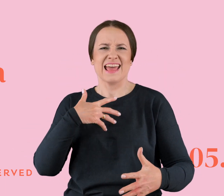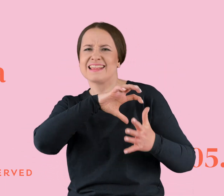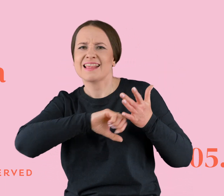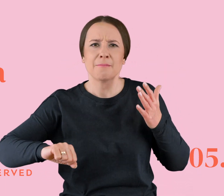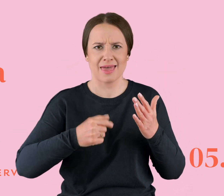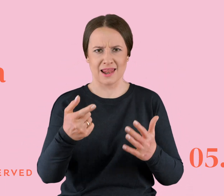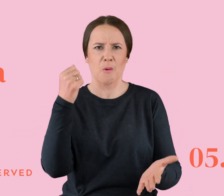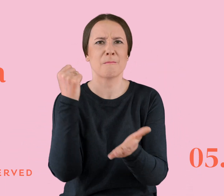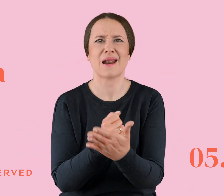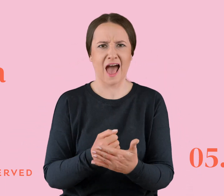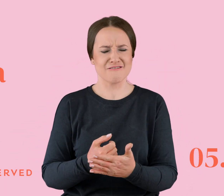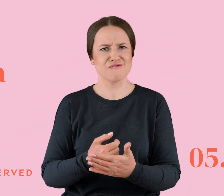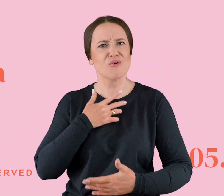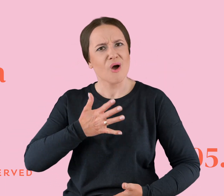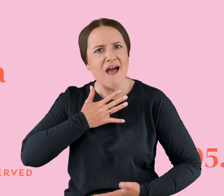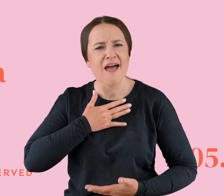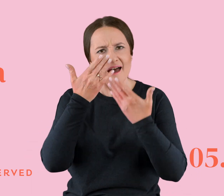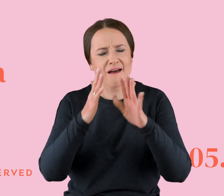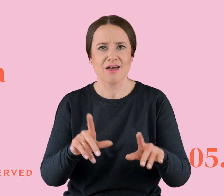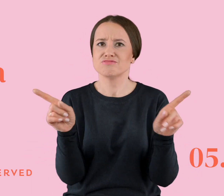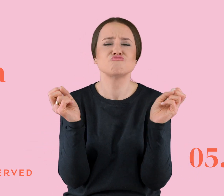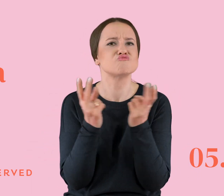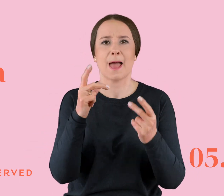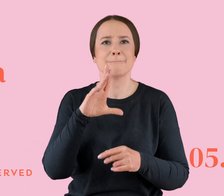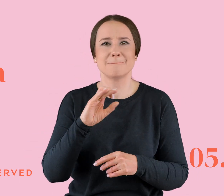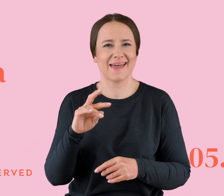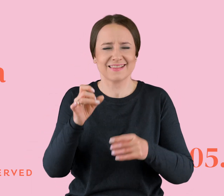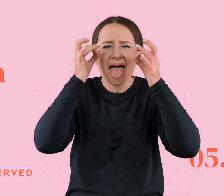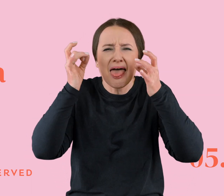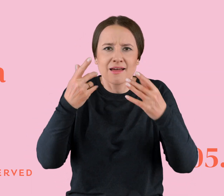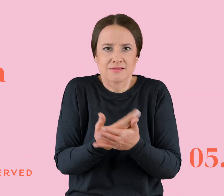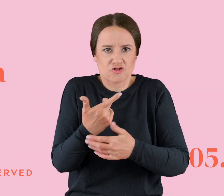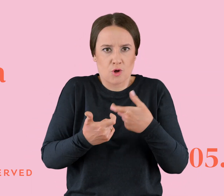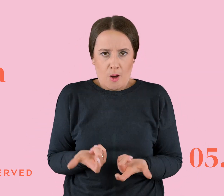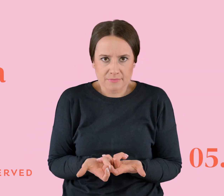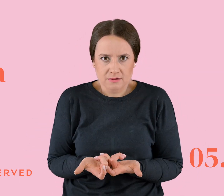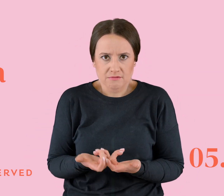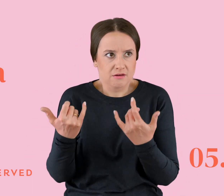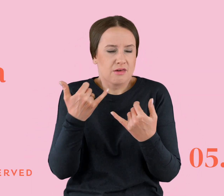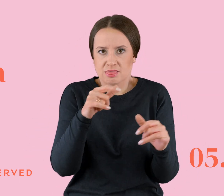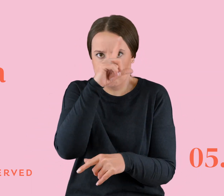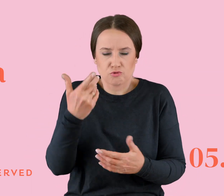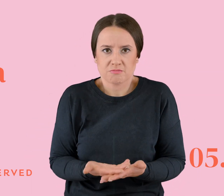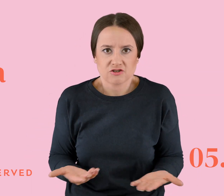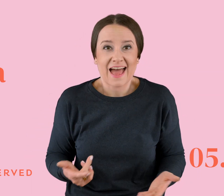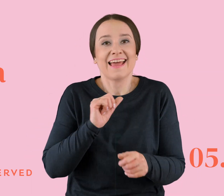do okazywania swoich uczuć i emocji, to tak jak z tą beksą. Dlaczego w ogóle się robi takie rzeczy innym ludziom? Ale jest też zabawny twist w tej